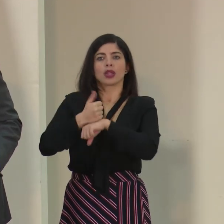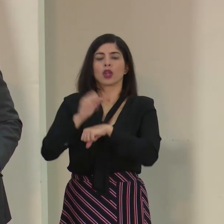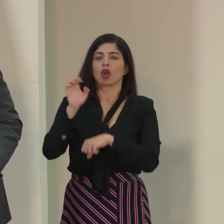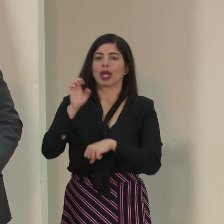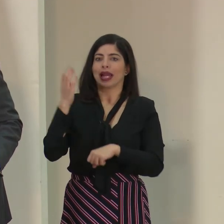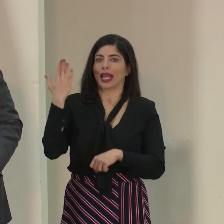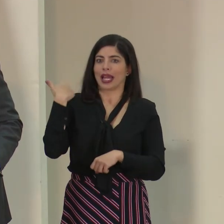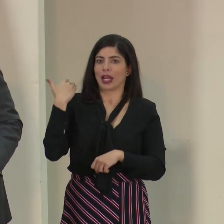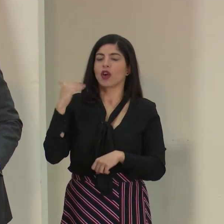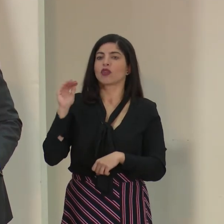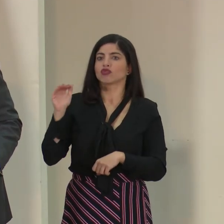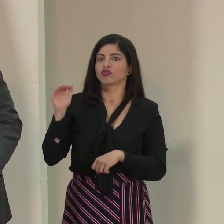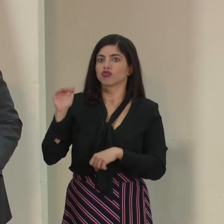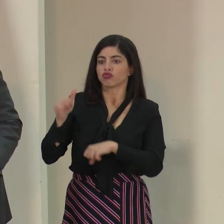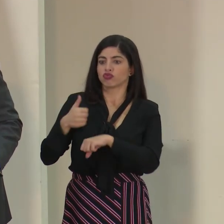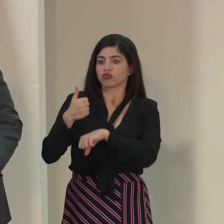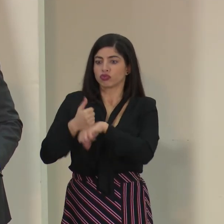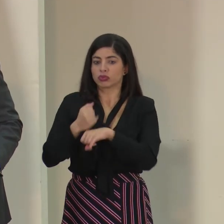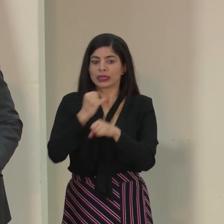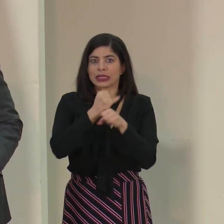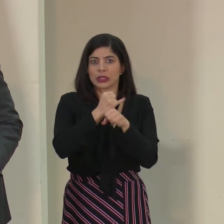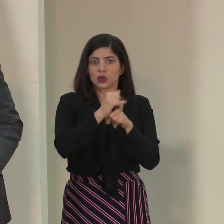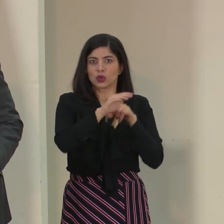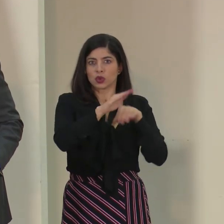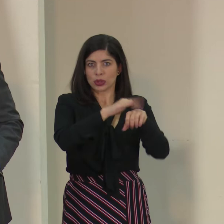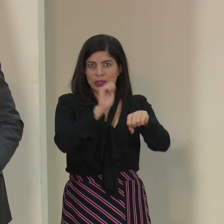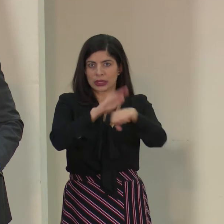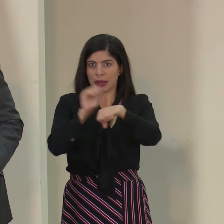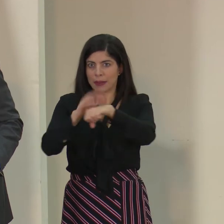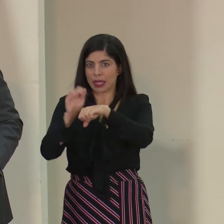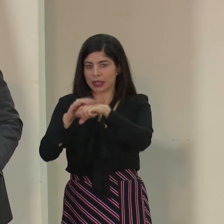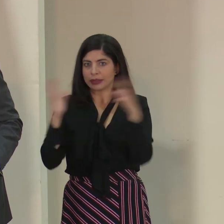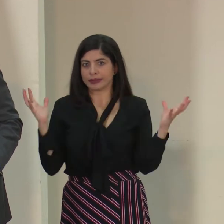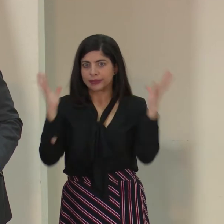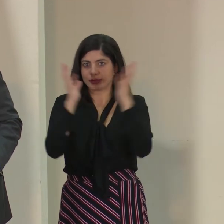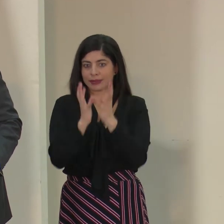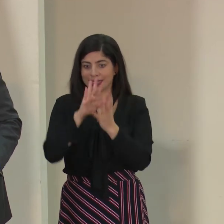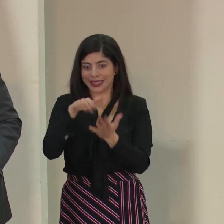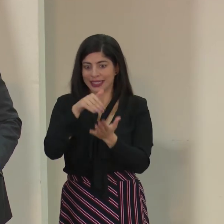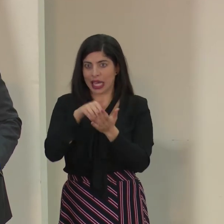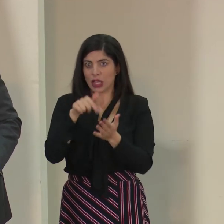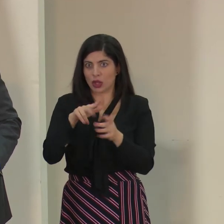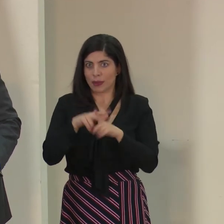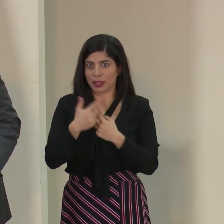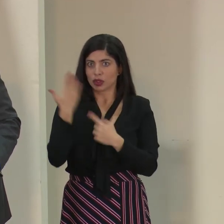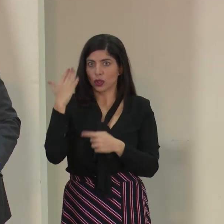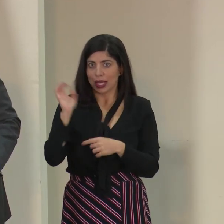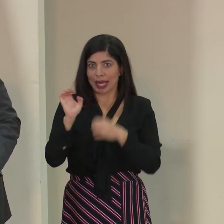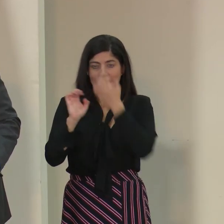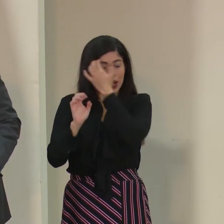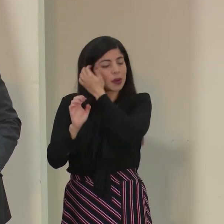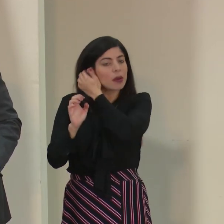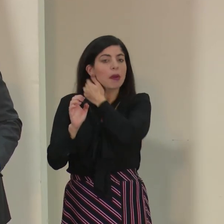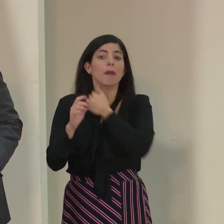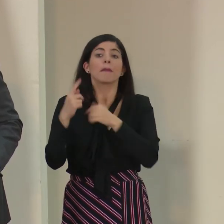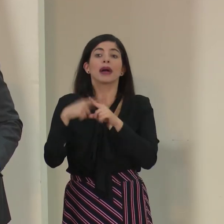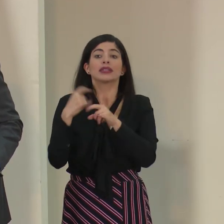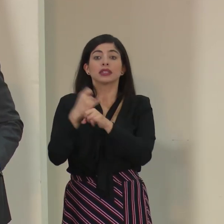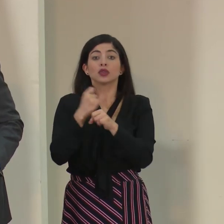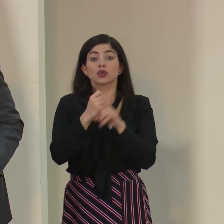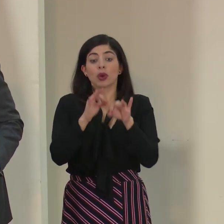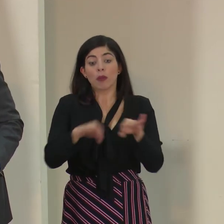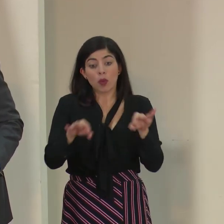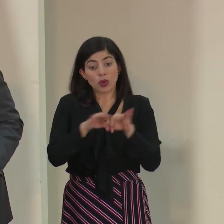al Centro de Operaciones de Emergencia, a las instituciones que forman parte de este centro y también a instituciones clave que tienen que